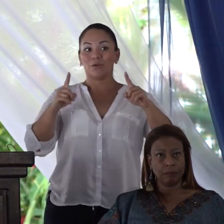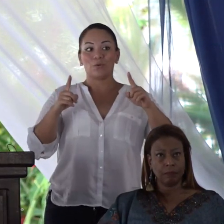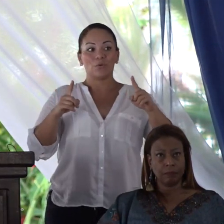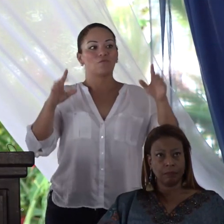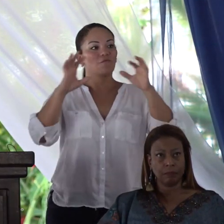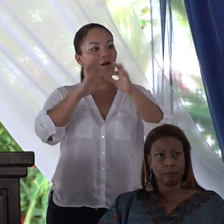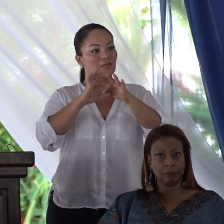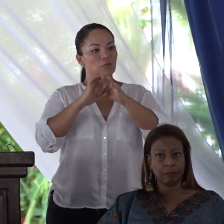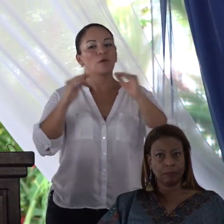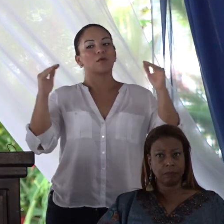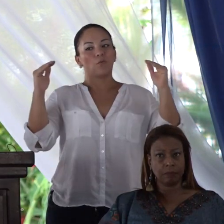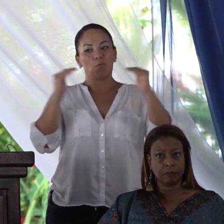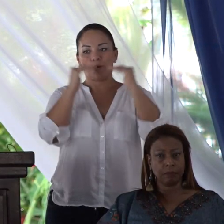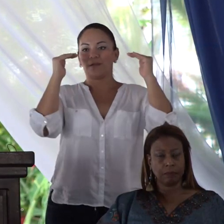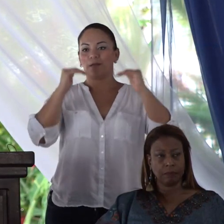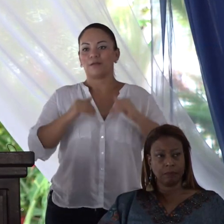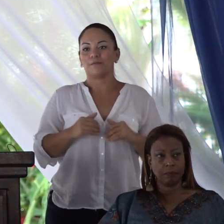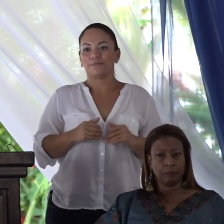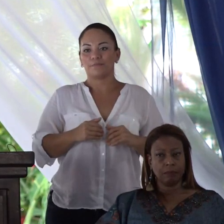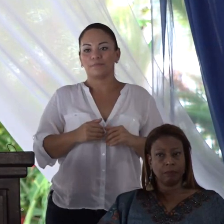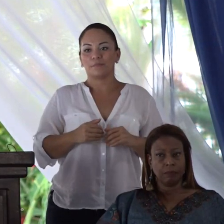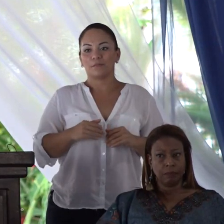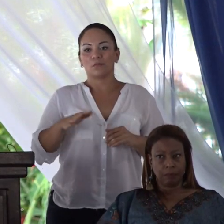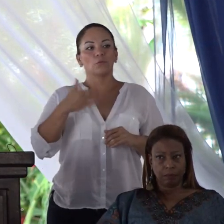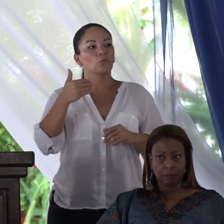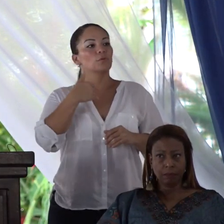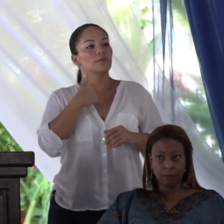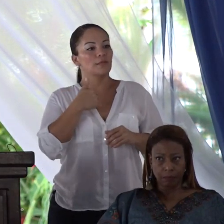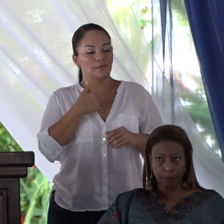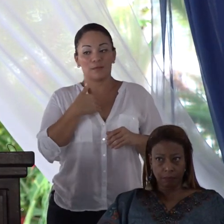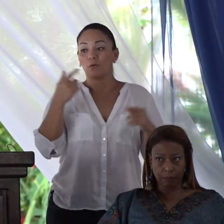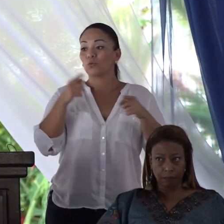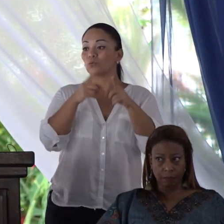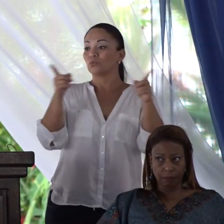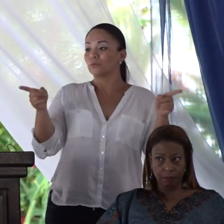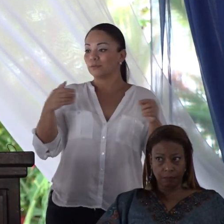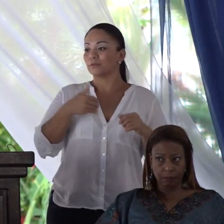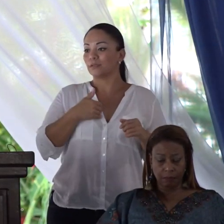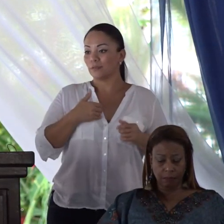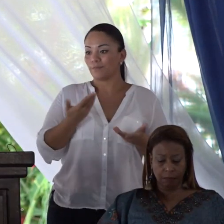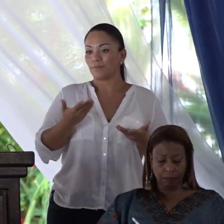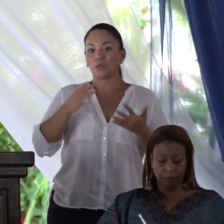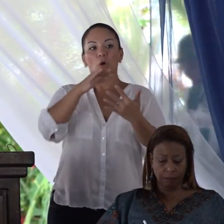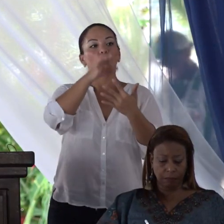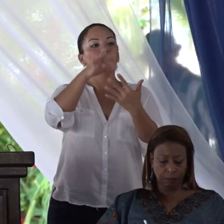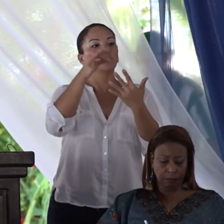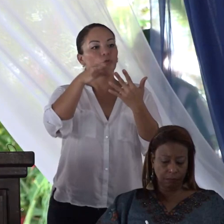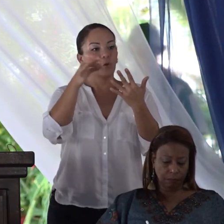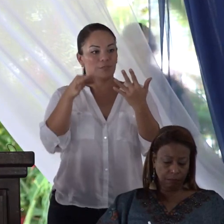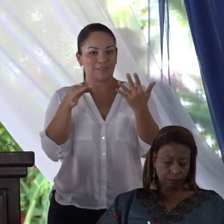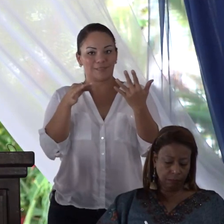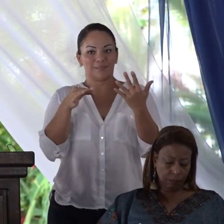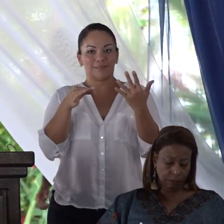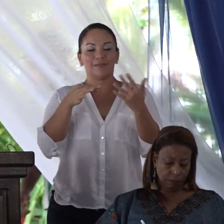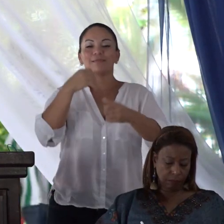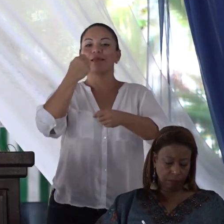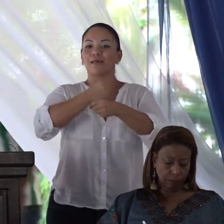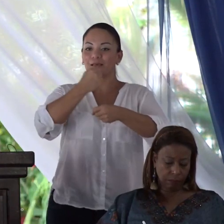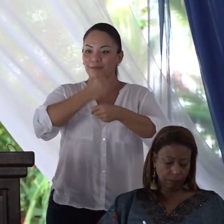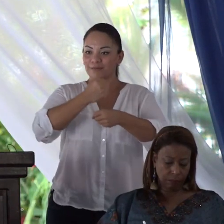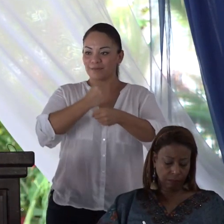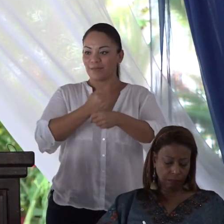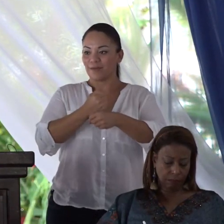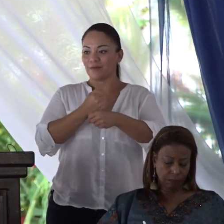igualitaria, cuando uno tiene, y ustedes tienen, opciones de ejercer